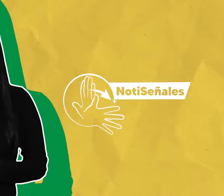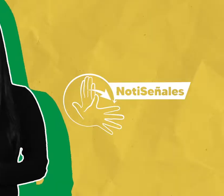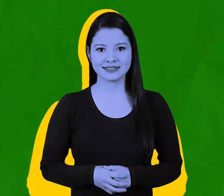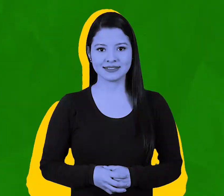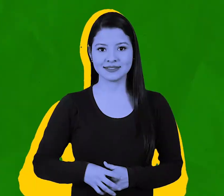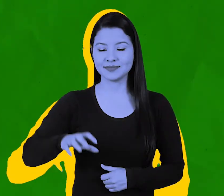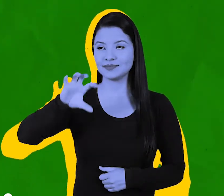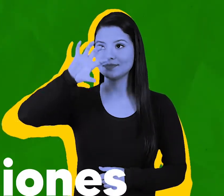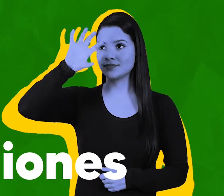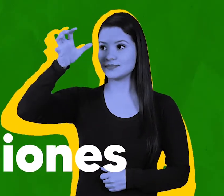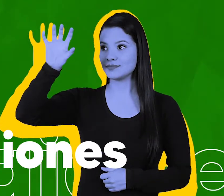¡Suscríbete al ¿Peacabas? ¡Suscríbete al